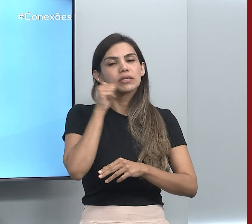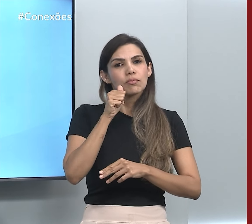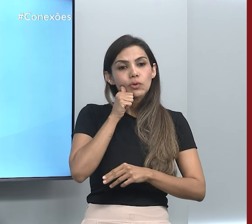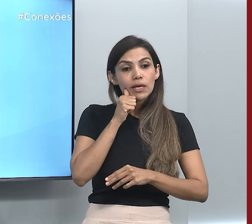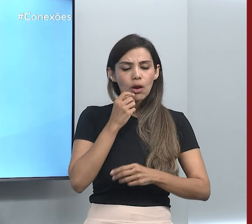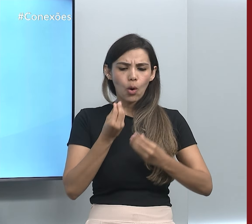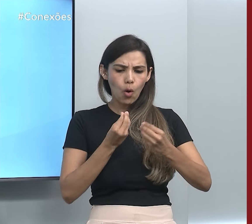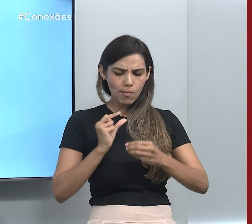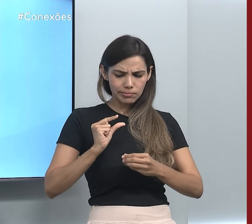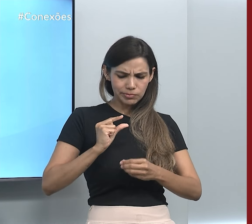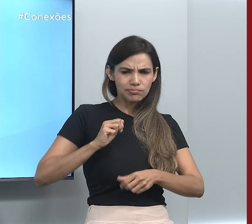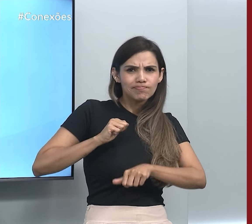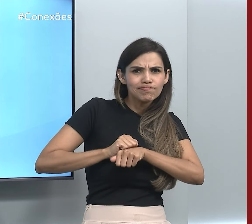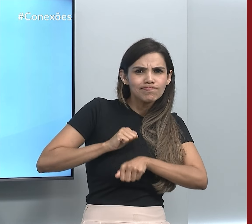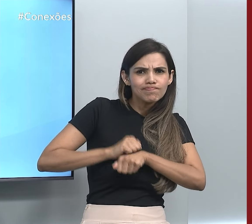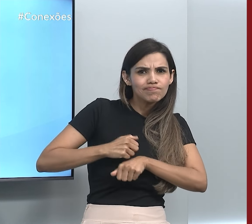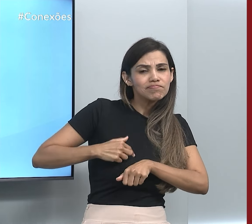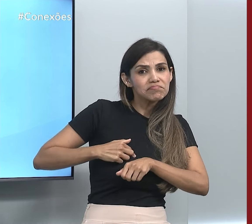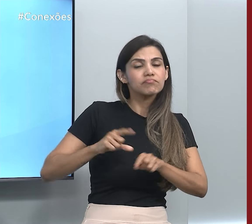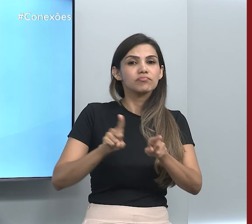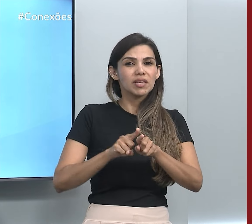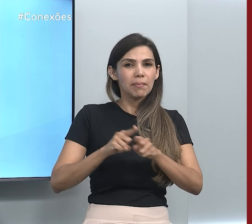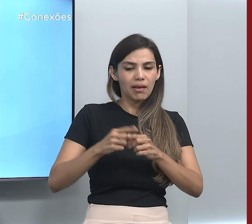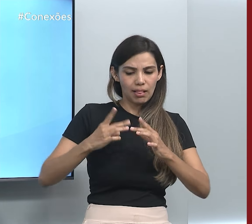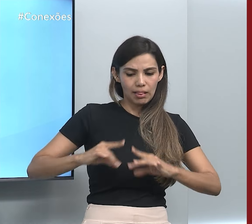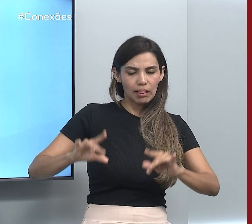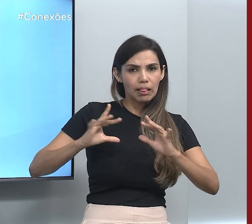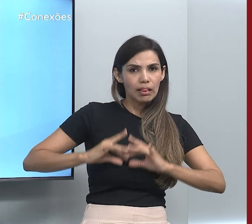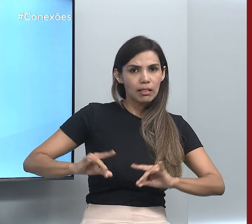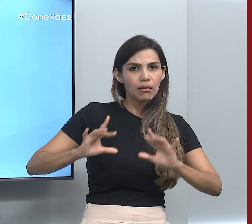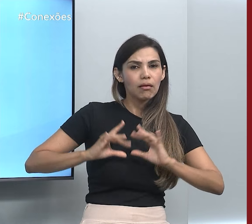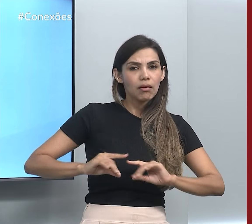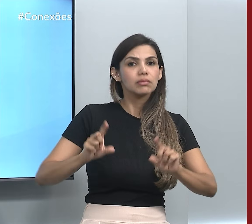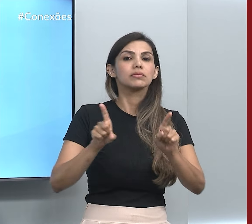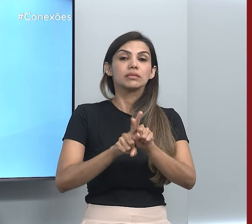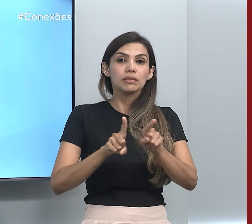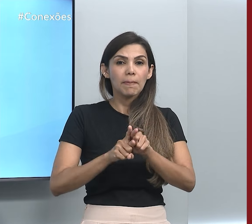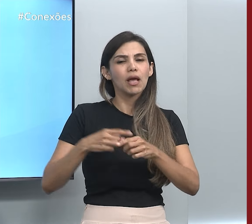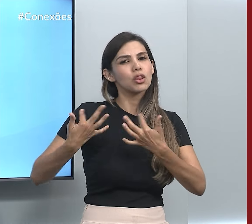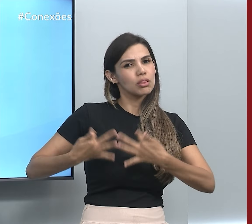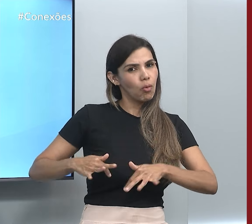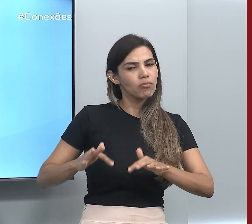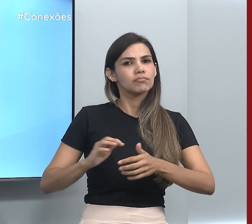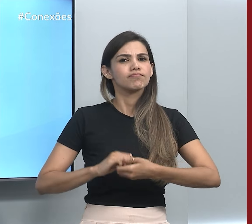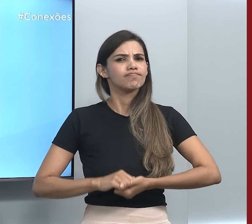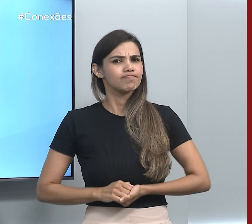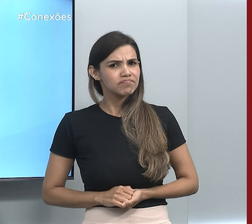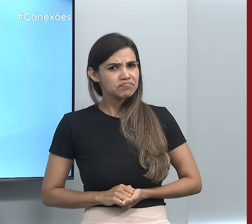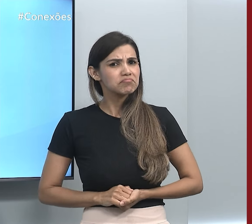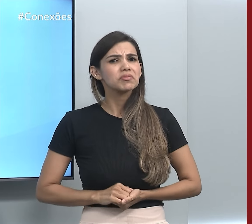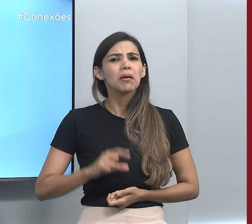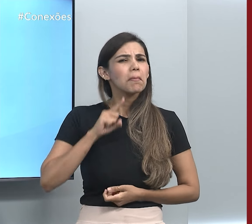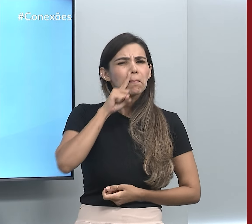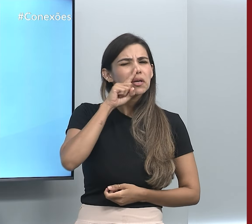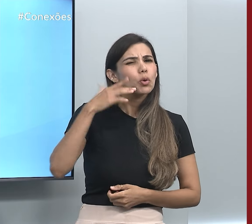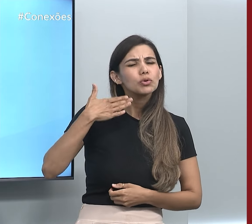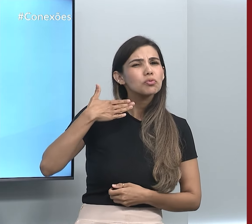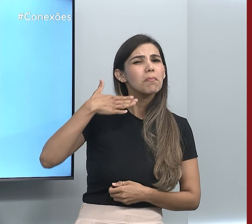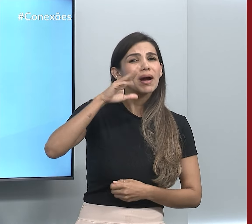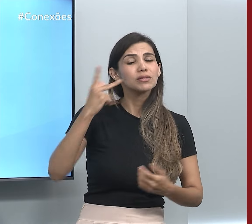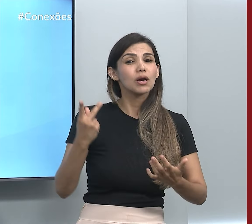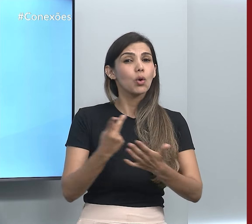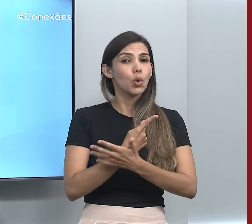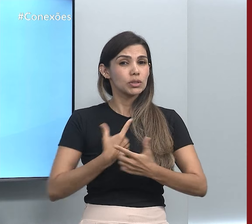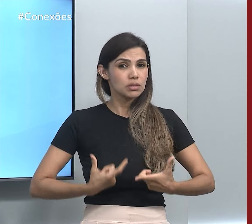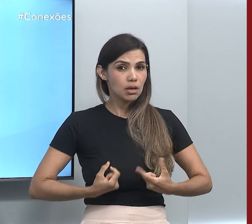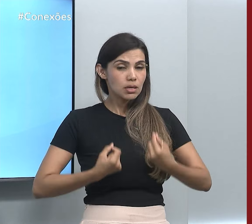aparecimento de nódulo endurecido, secreção pela areola e também dor. Os principais fatores de risco para o câncer de mama